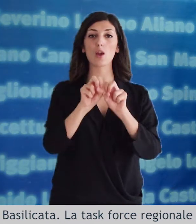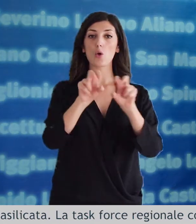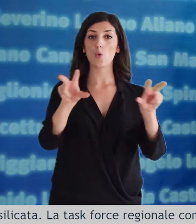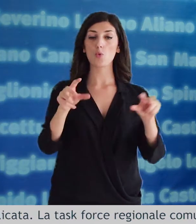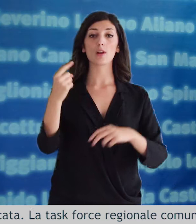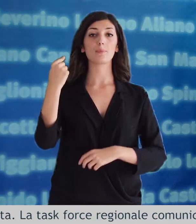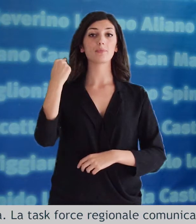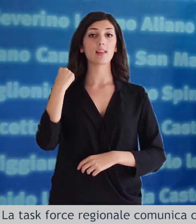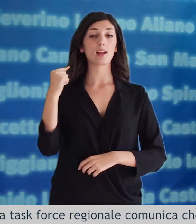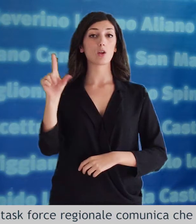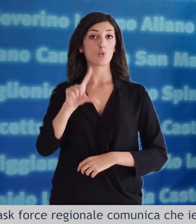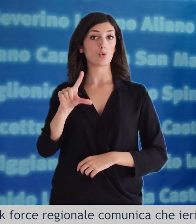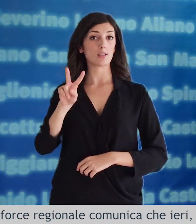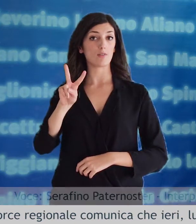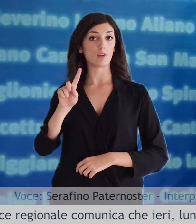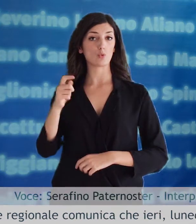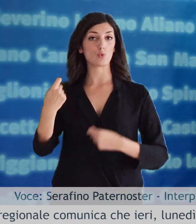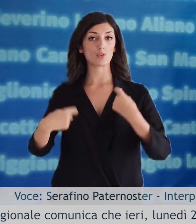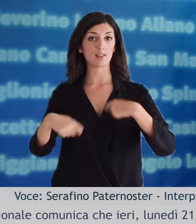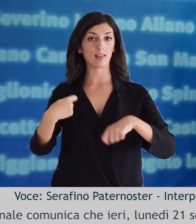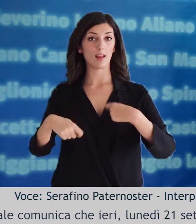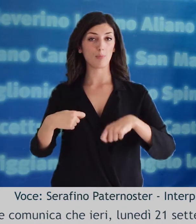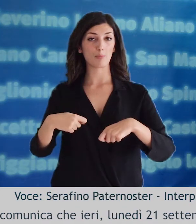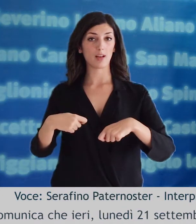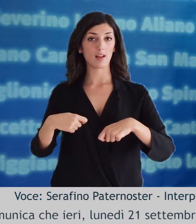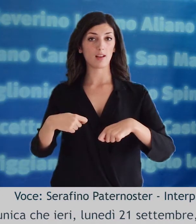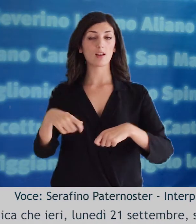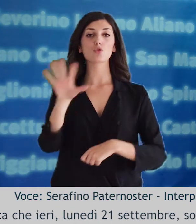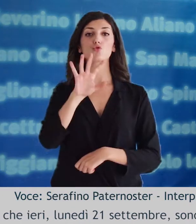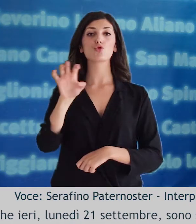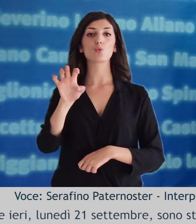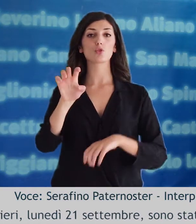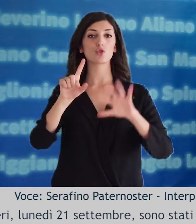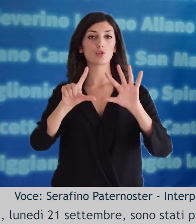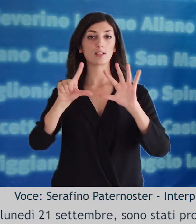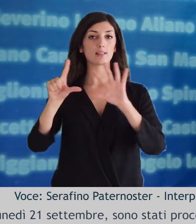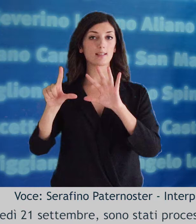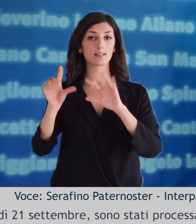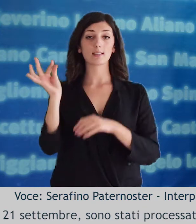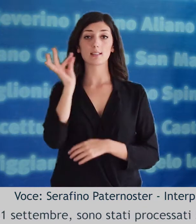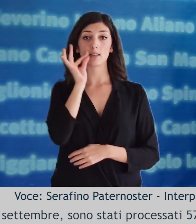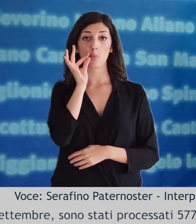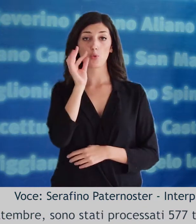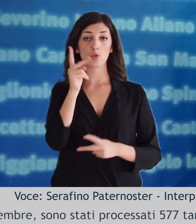comunica che ieri noi di 21 settembre sono stati processati 577